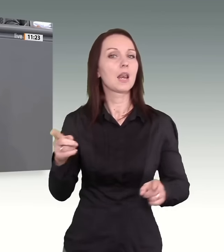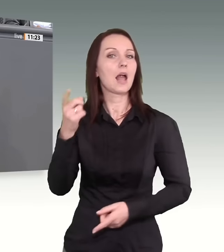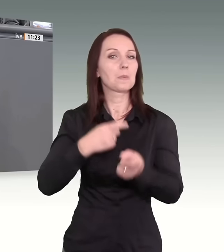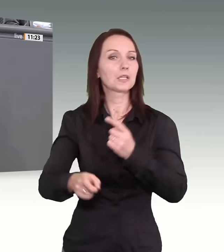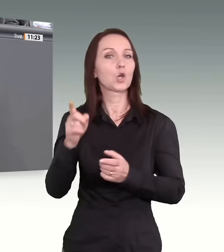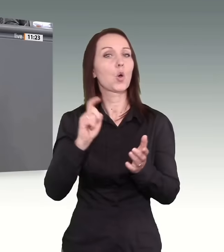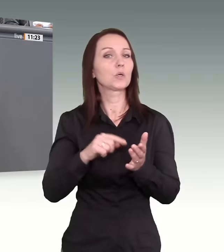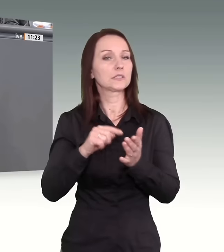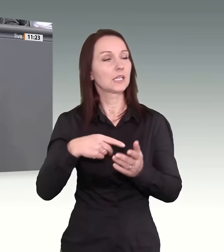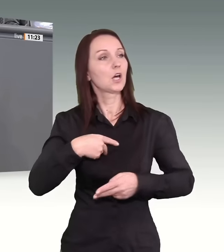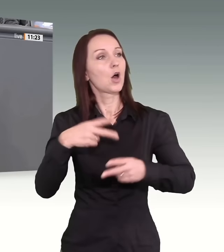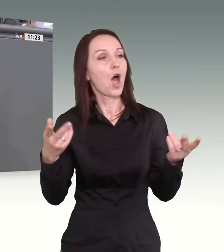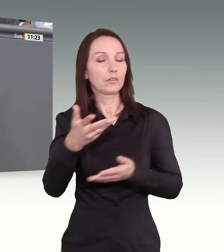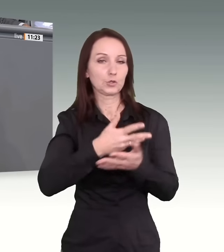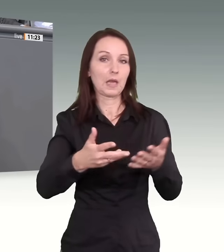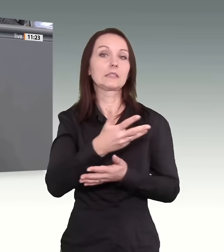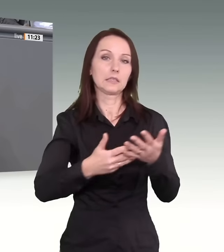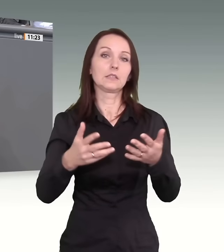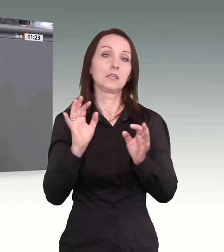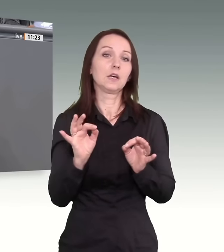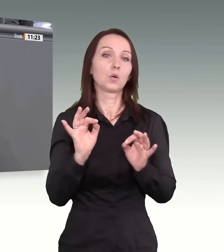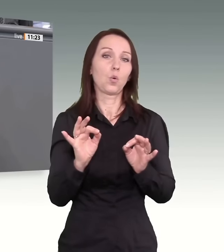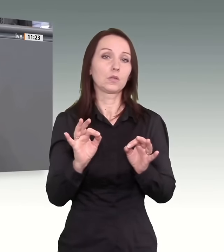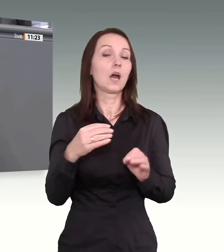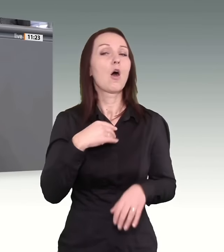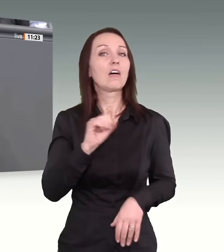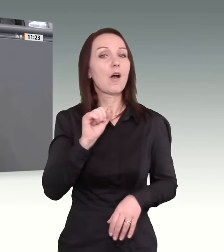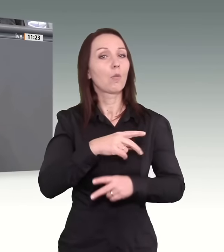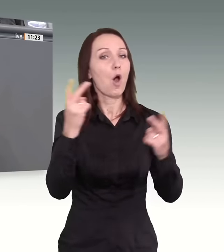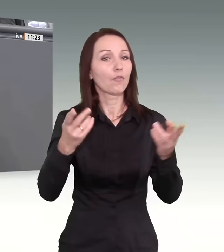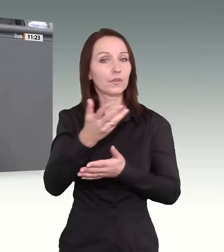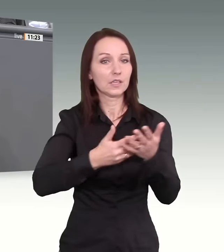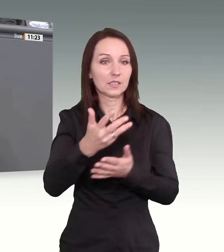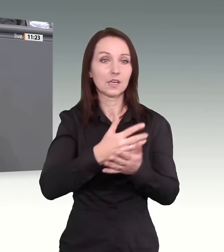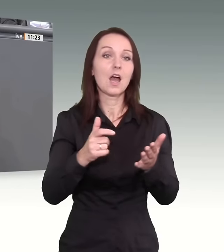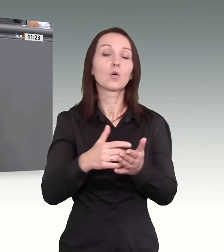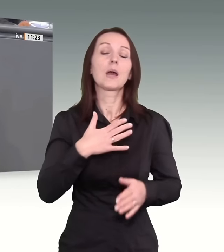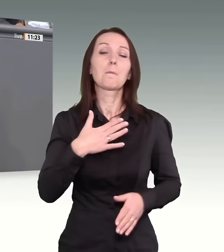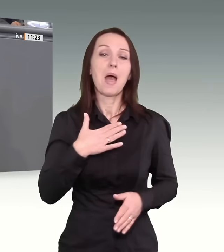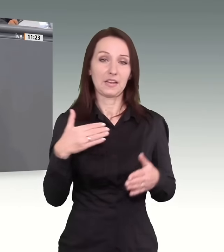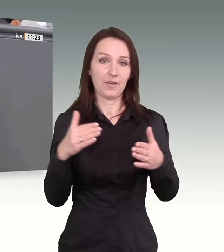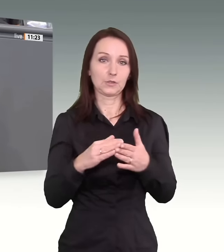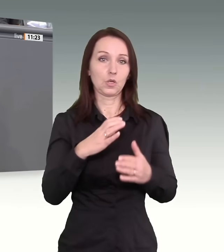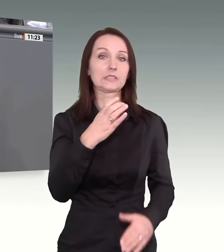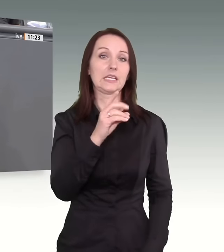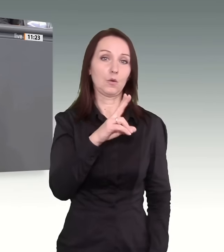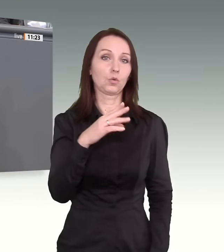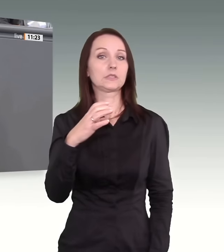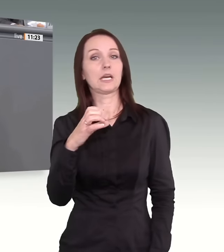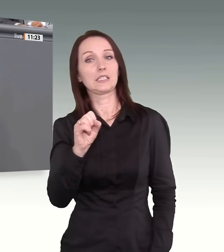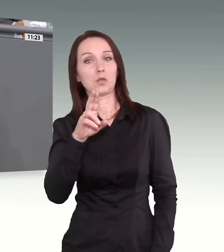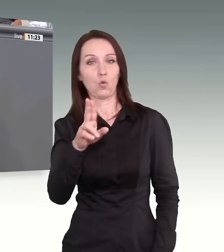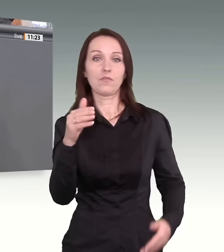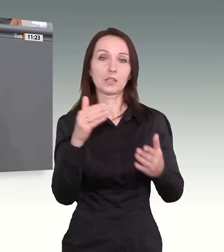auch, weil meine Fraktion, die CDU-CSU-Fraktion, seit Langem darauf drängt und seit Langem einen